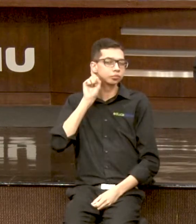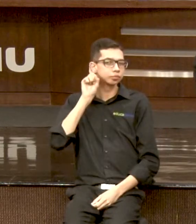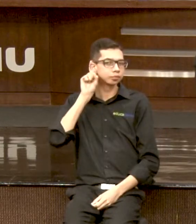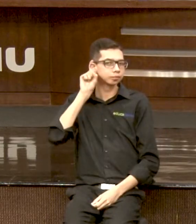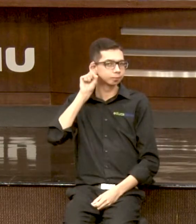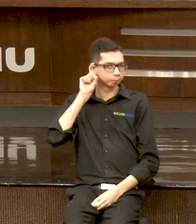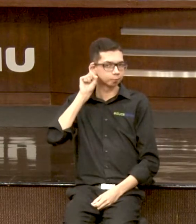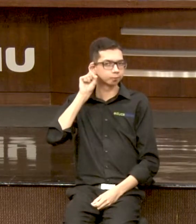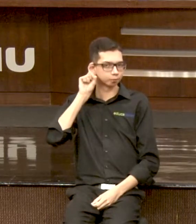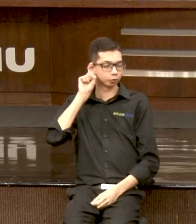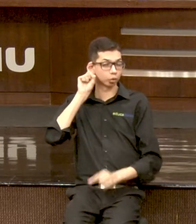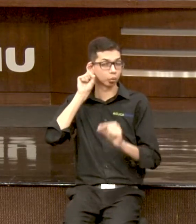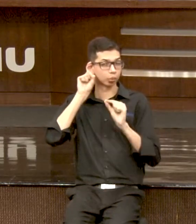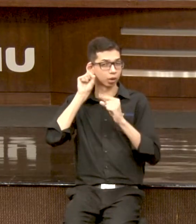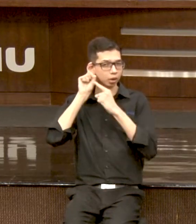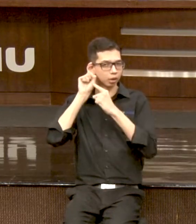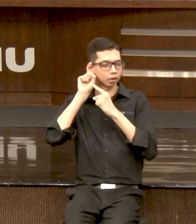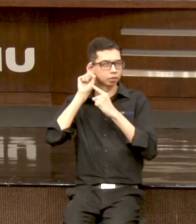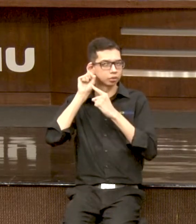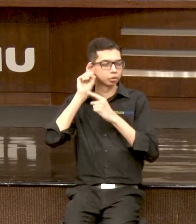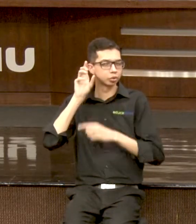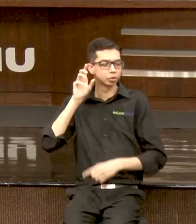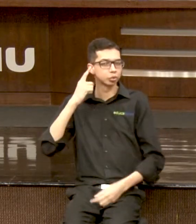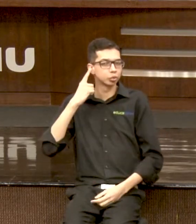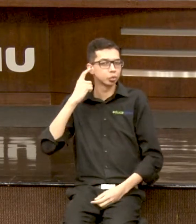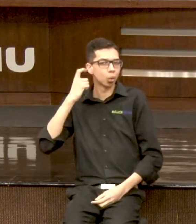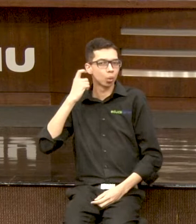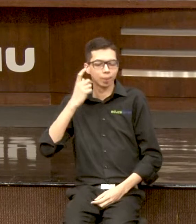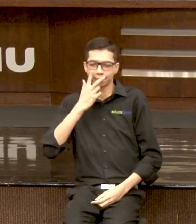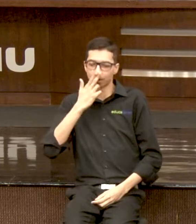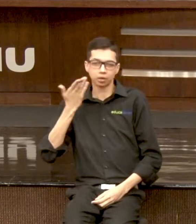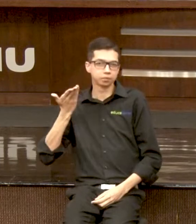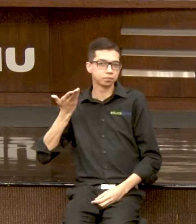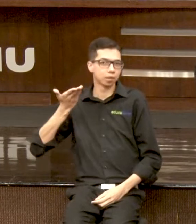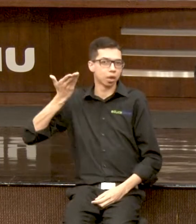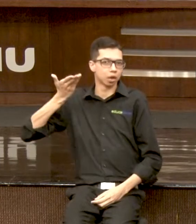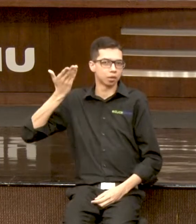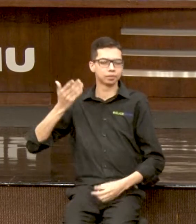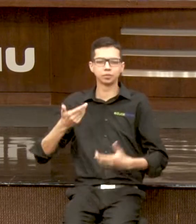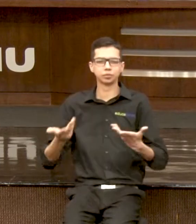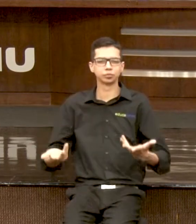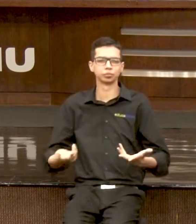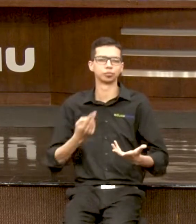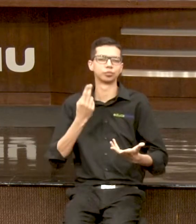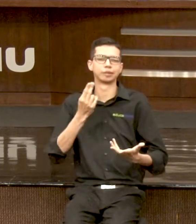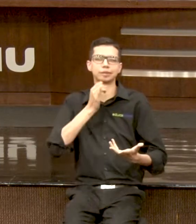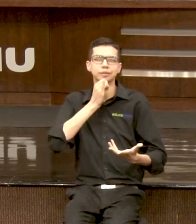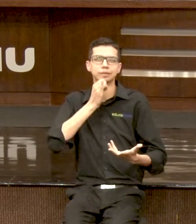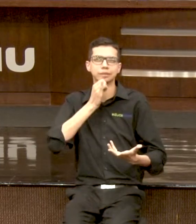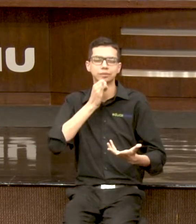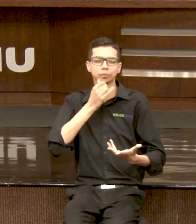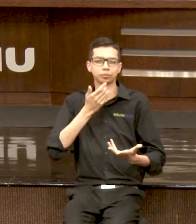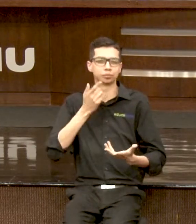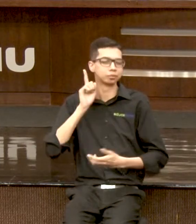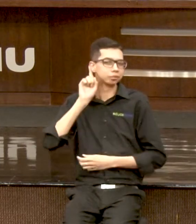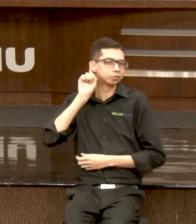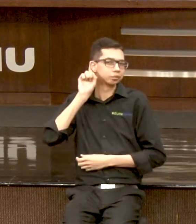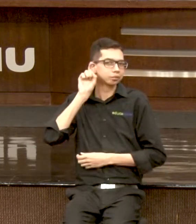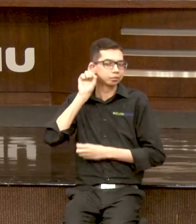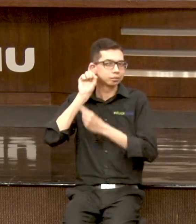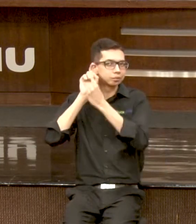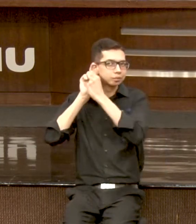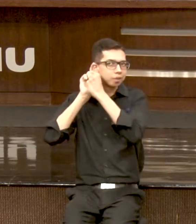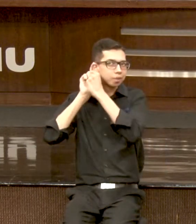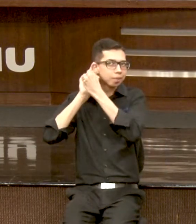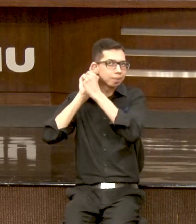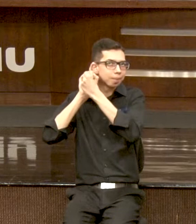amplifica o som. Então, não dá para dizer assim, vamos pegar o aparelho agora regular para ampliar só